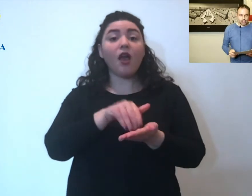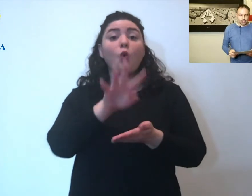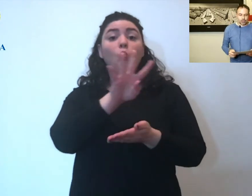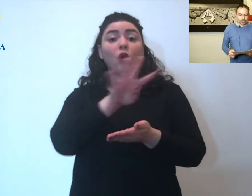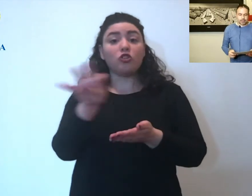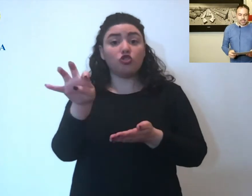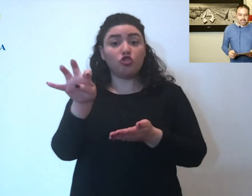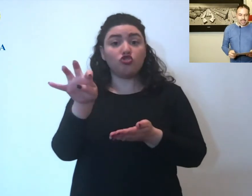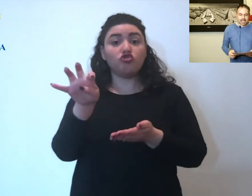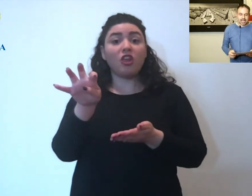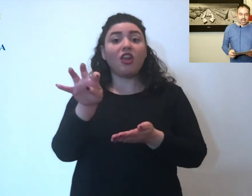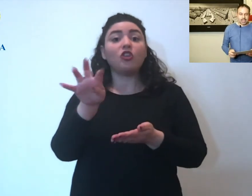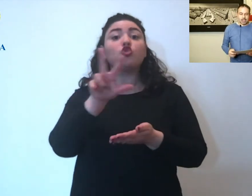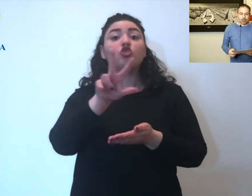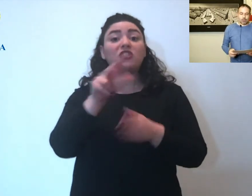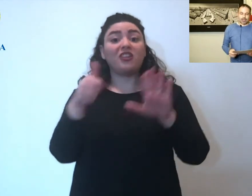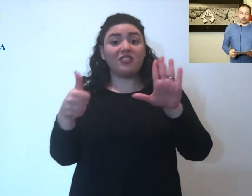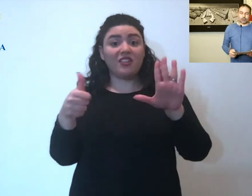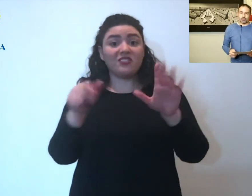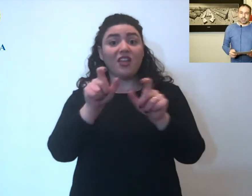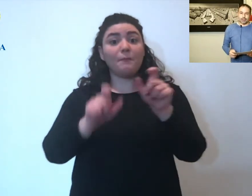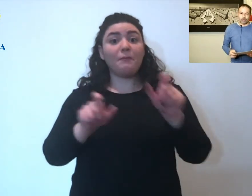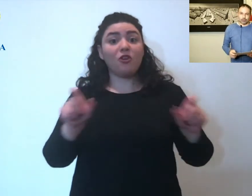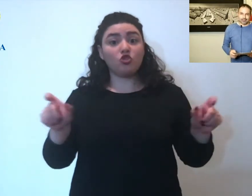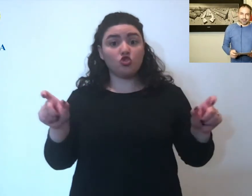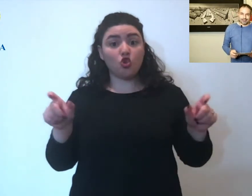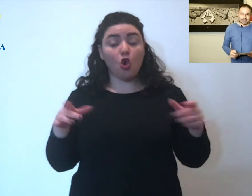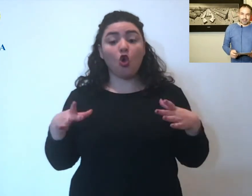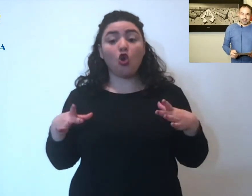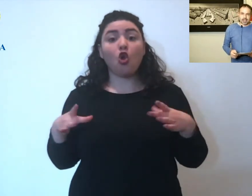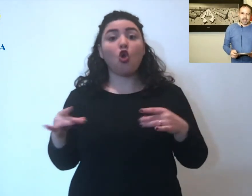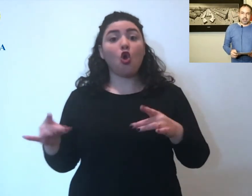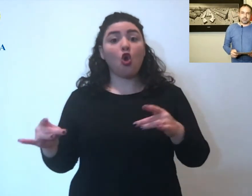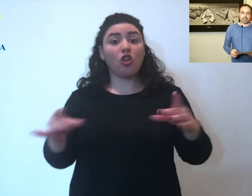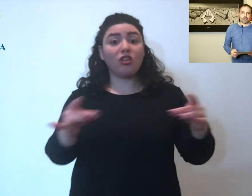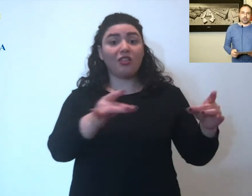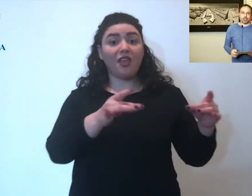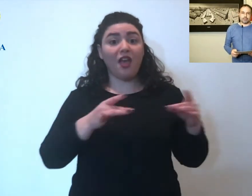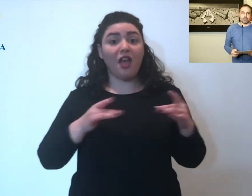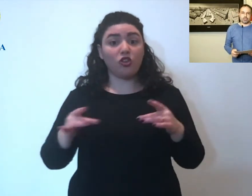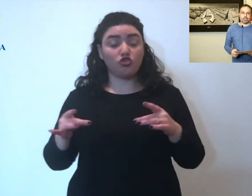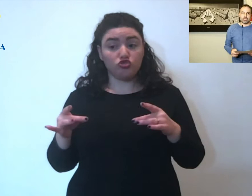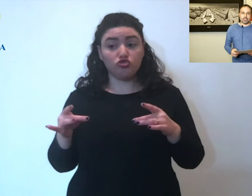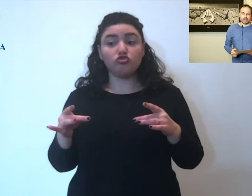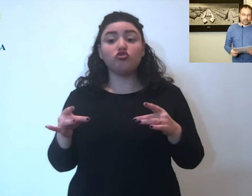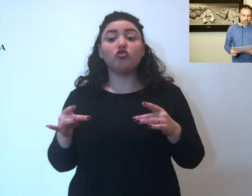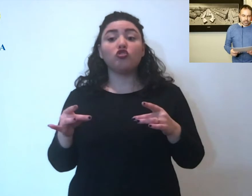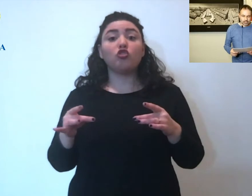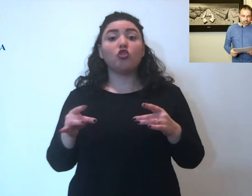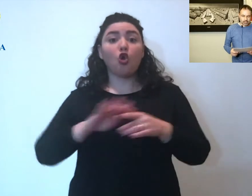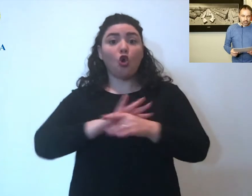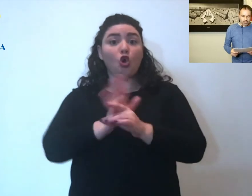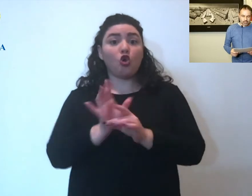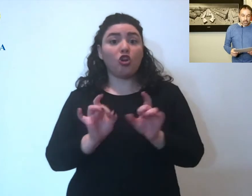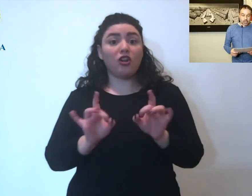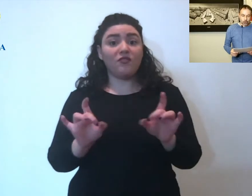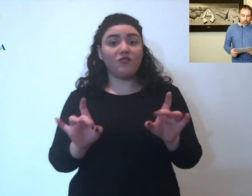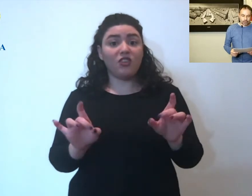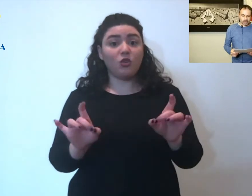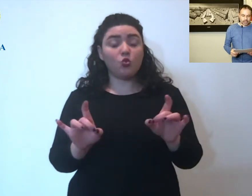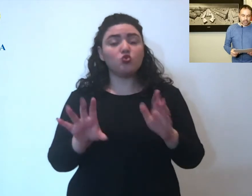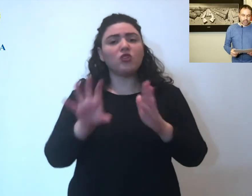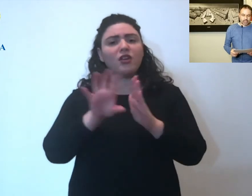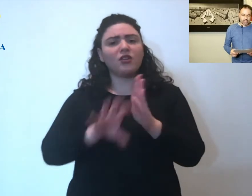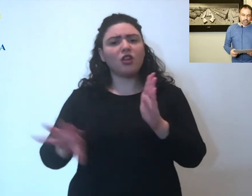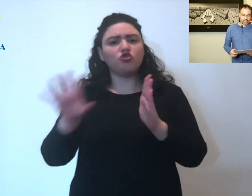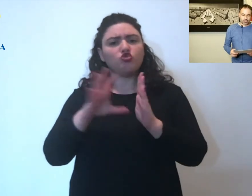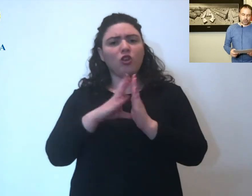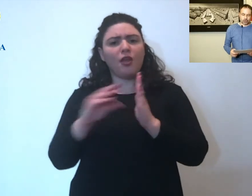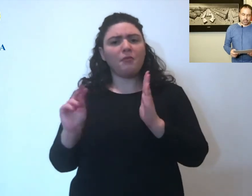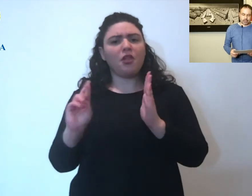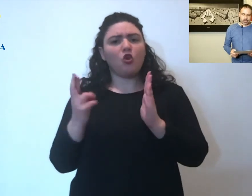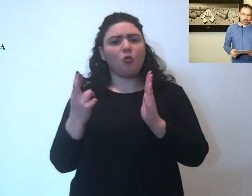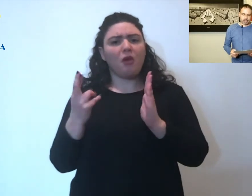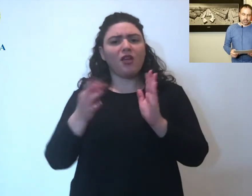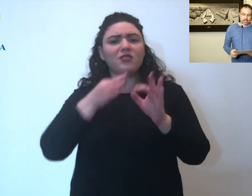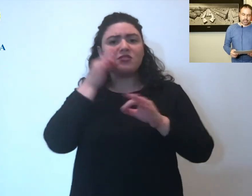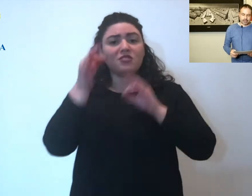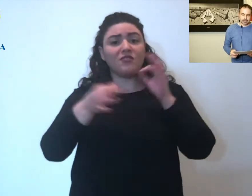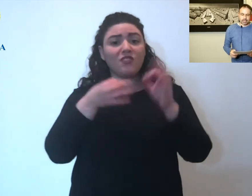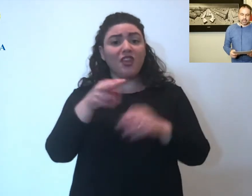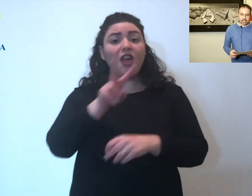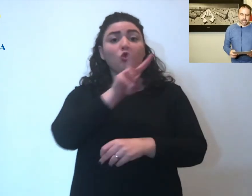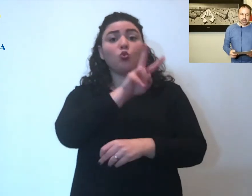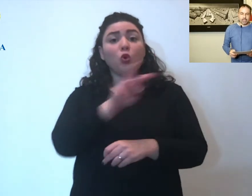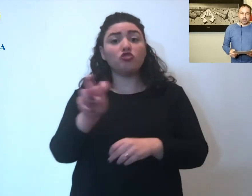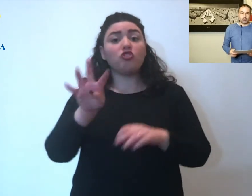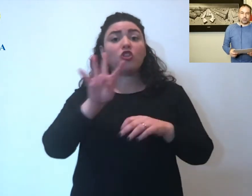25.436 le persone positive al Covid in regione Emilia